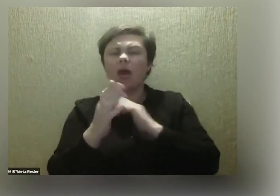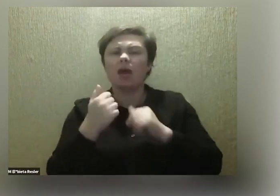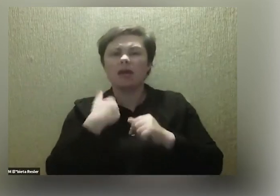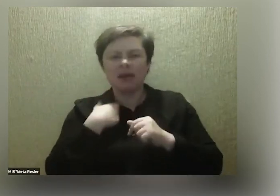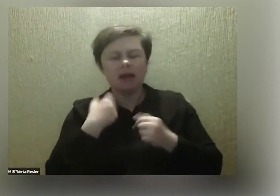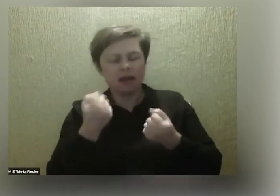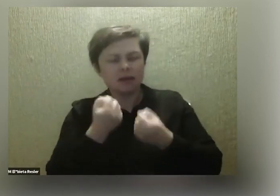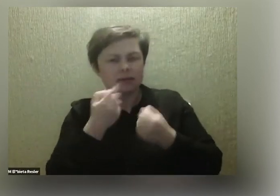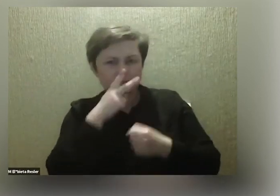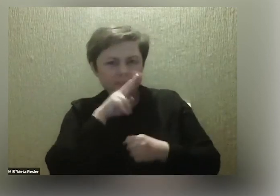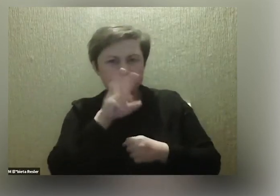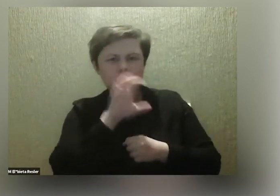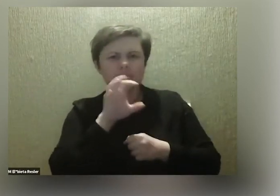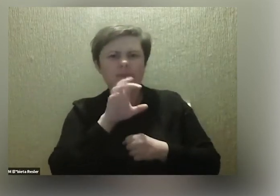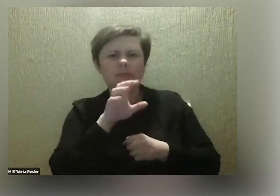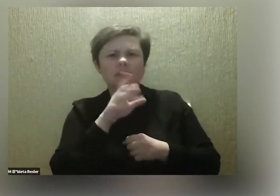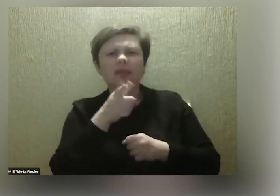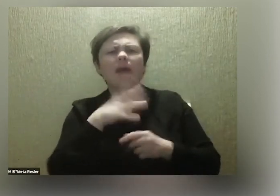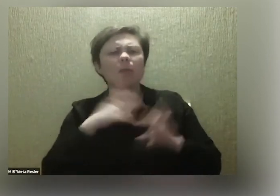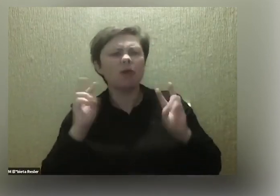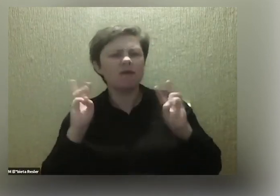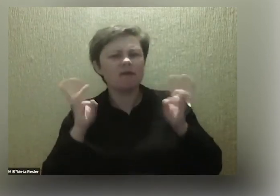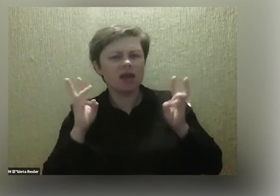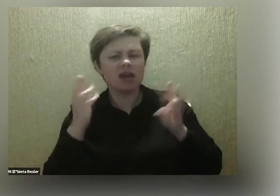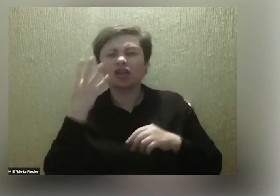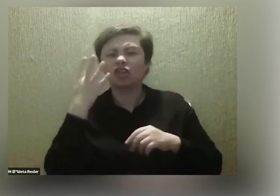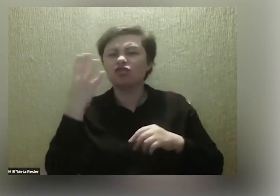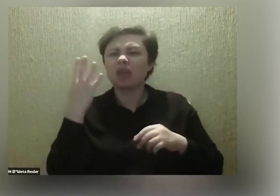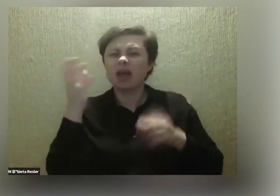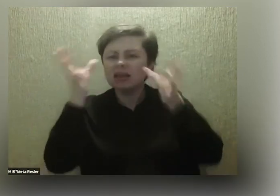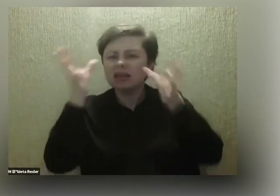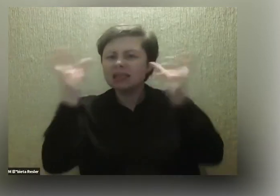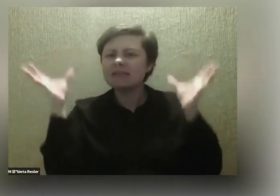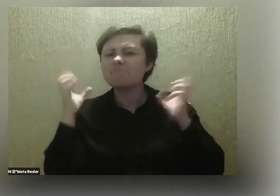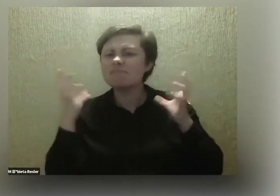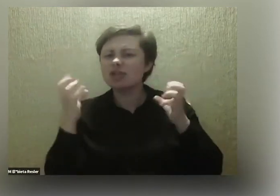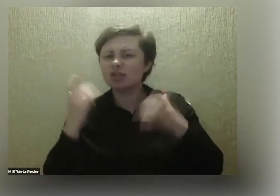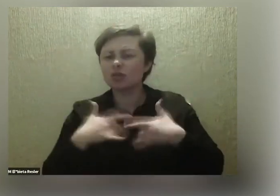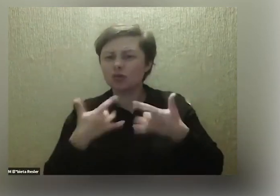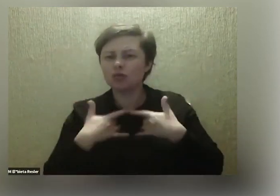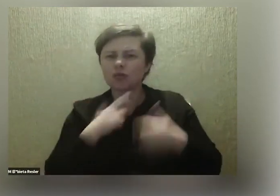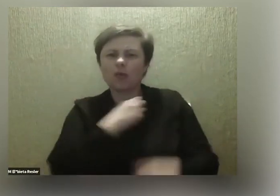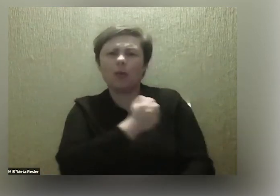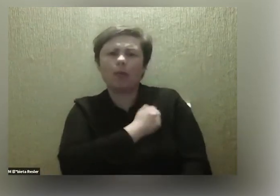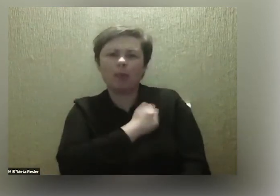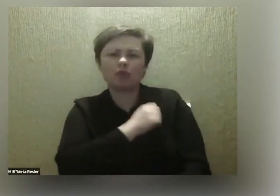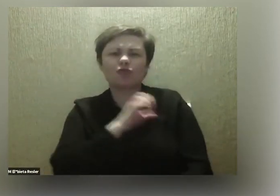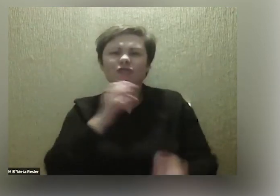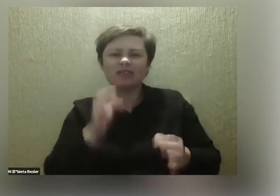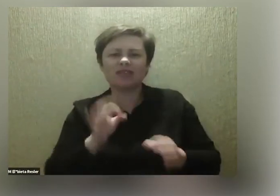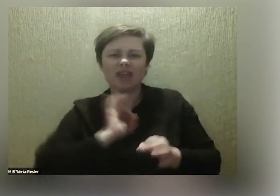bo podczas tych warsztatów Cztery Zmysły to w sam raz, których tytuł zapożyczyliśmy dzisiaj do naszego spotkania.